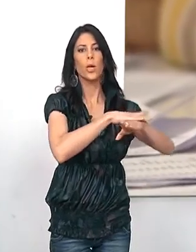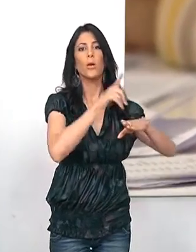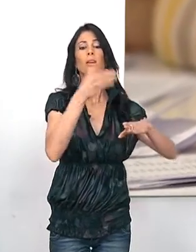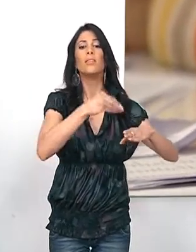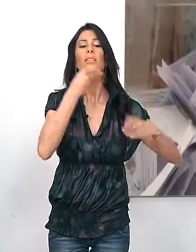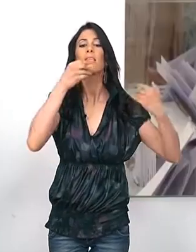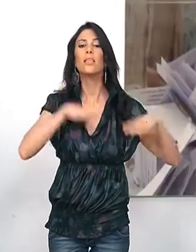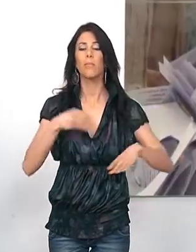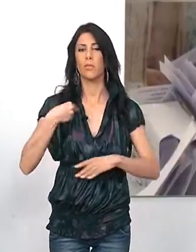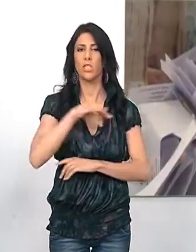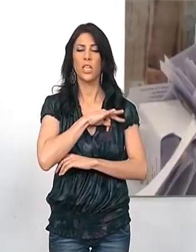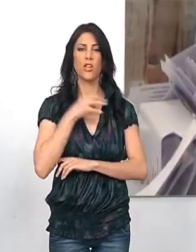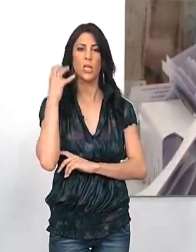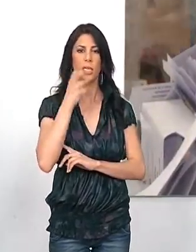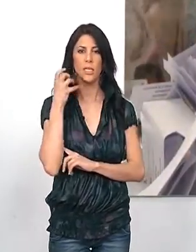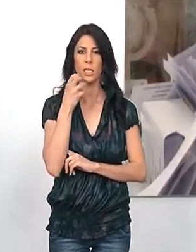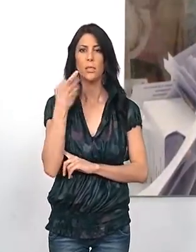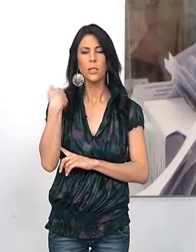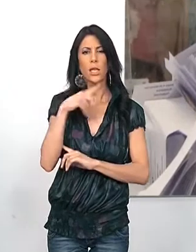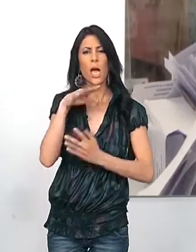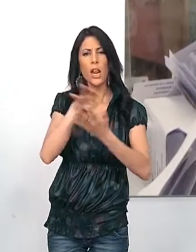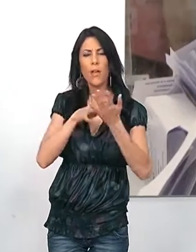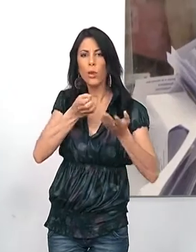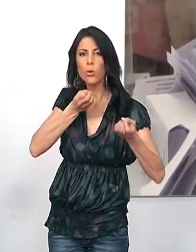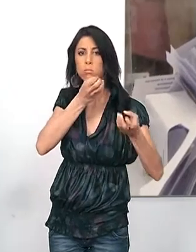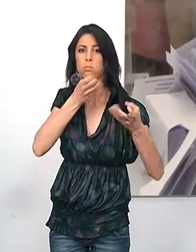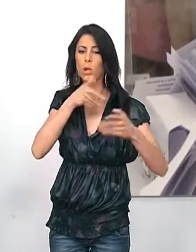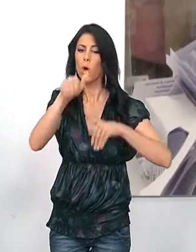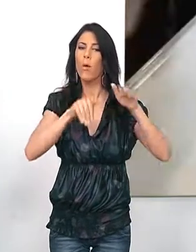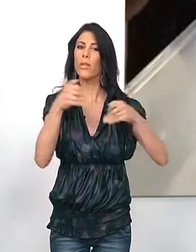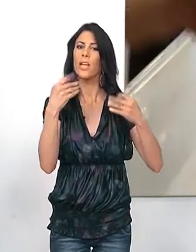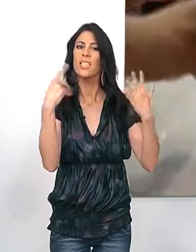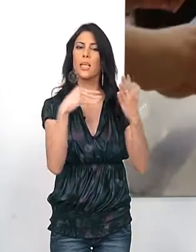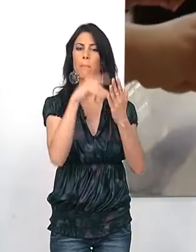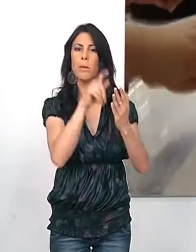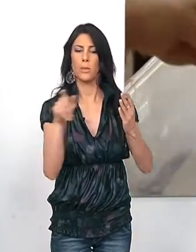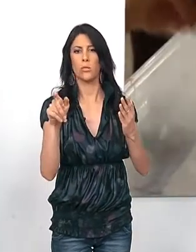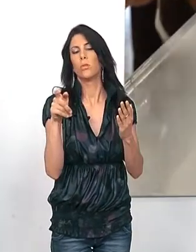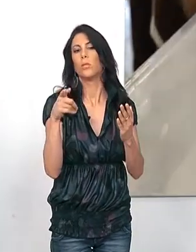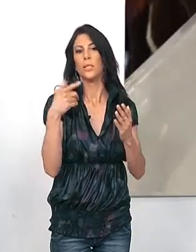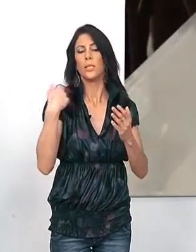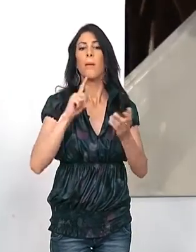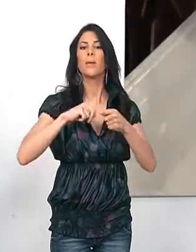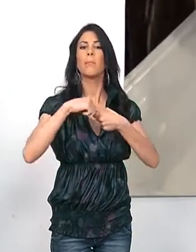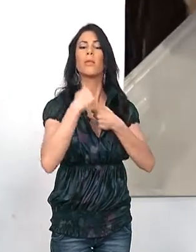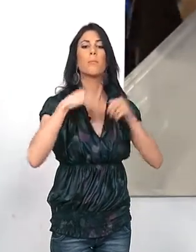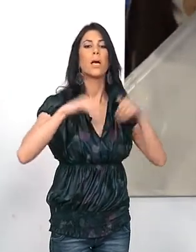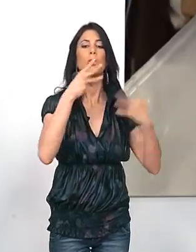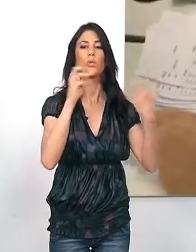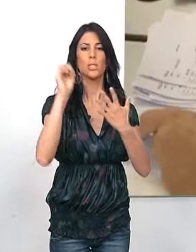nuevo José Antonio Griñán. Así se han pronunciado mediante un referéndum al que estaban convocados unos 6.000 militantes y en el que han participado